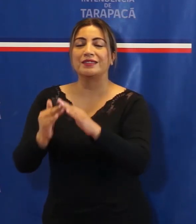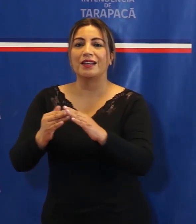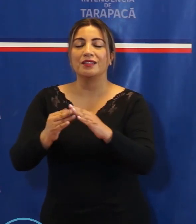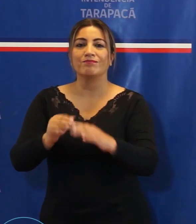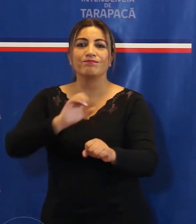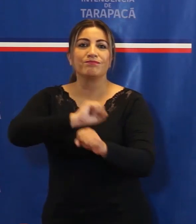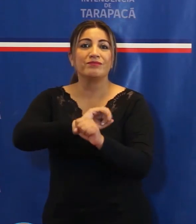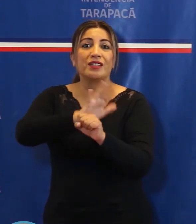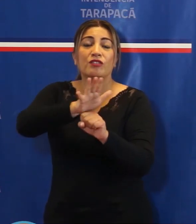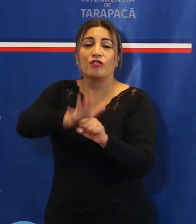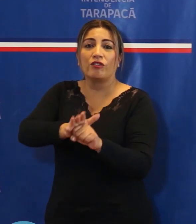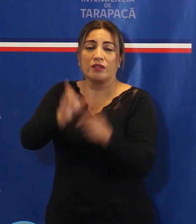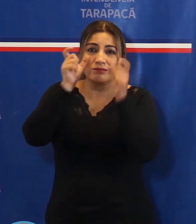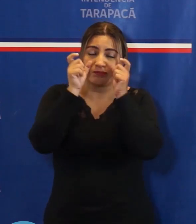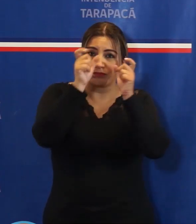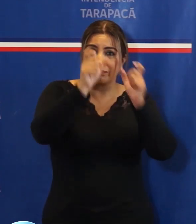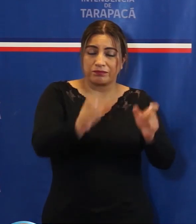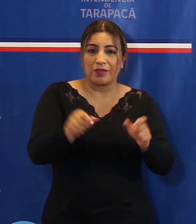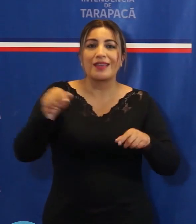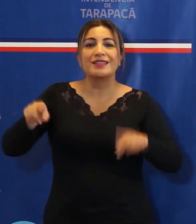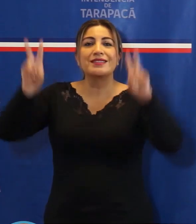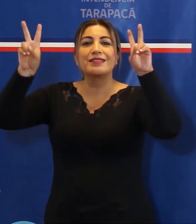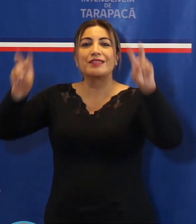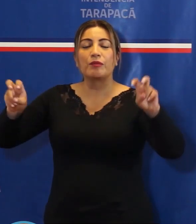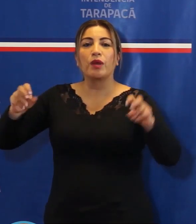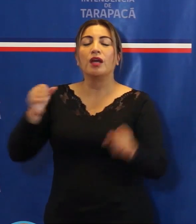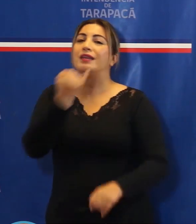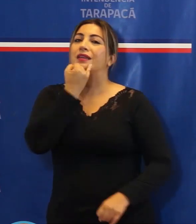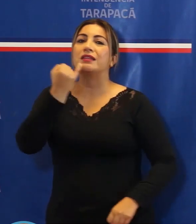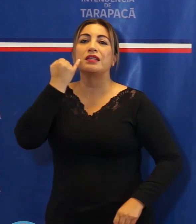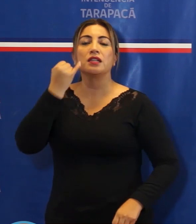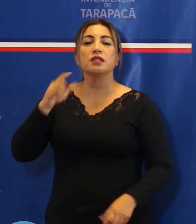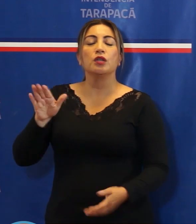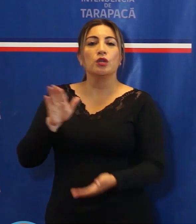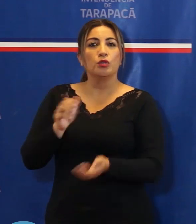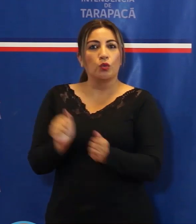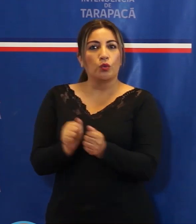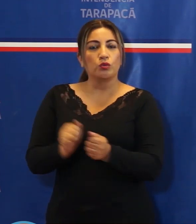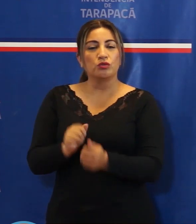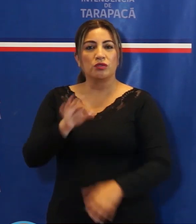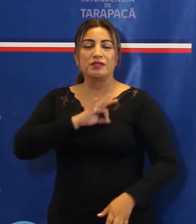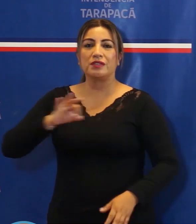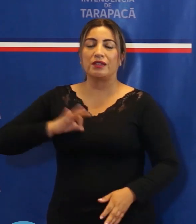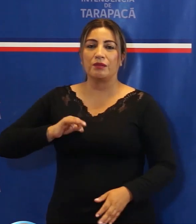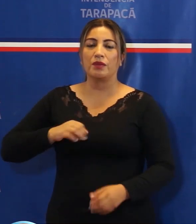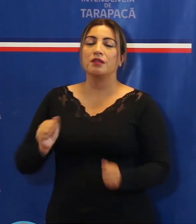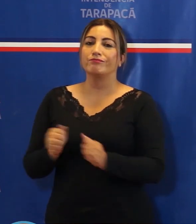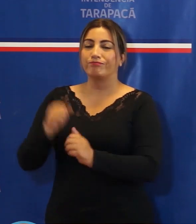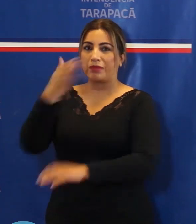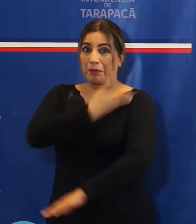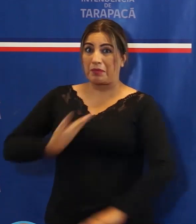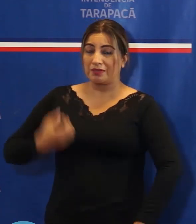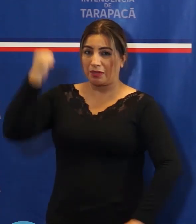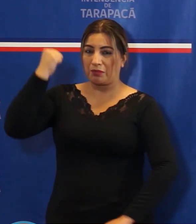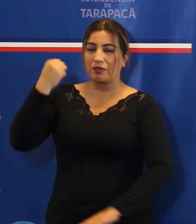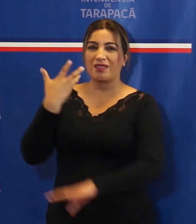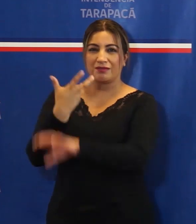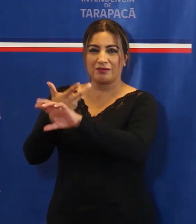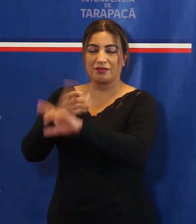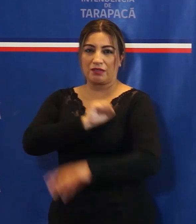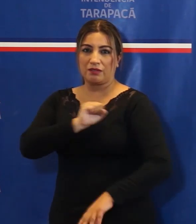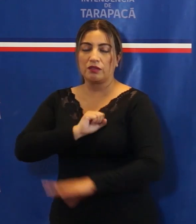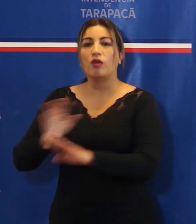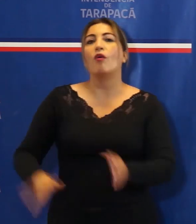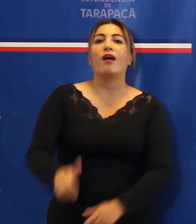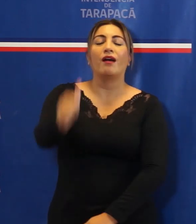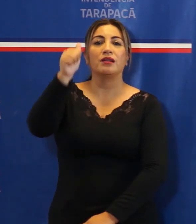y que es parte del tema que está tratando este minuto el Intendente con el Ceremi, con Santiago. El día de ayer ya